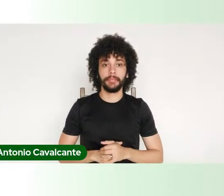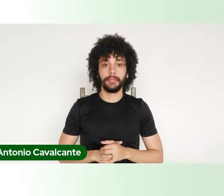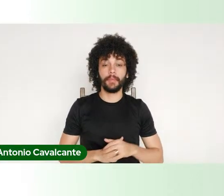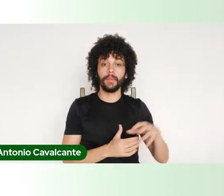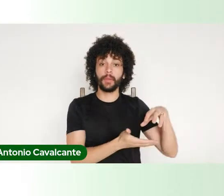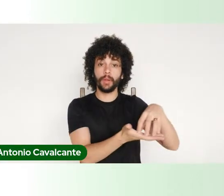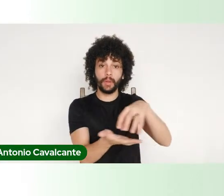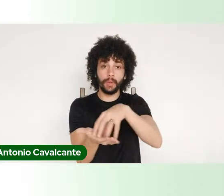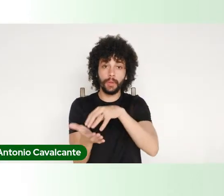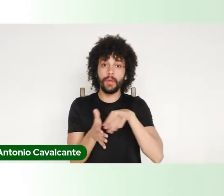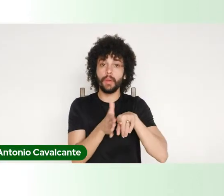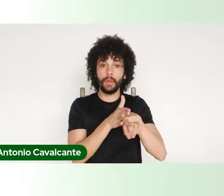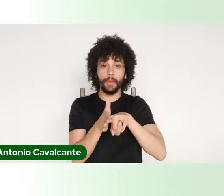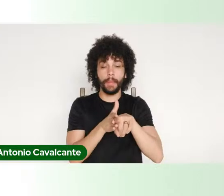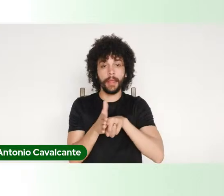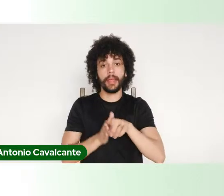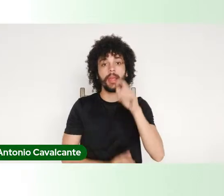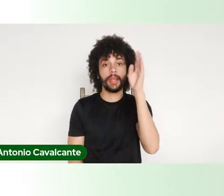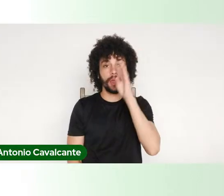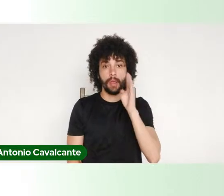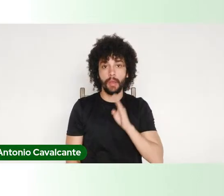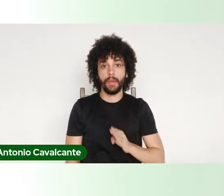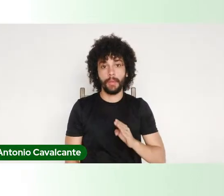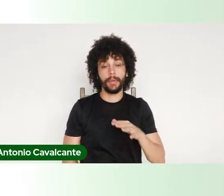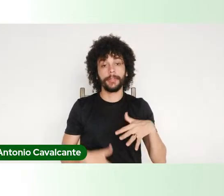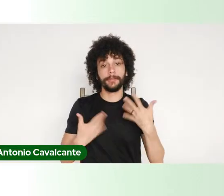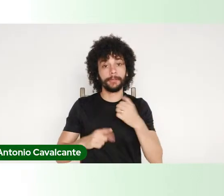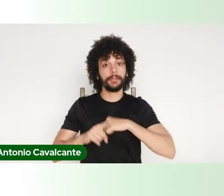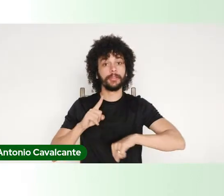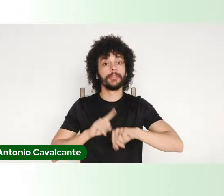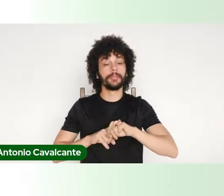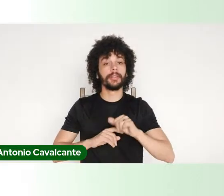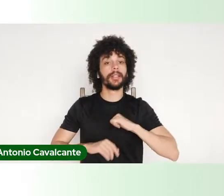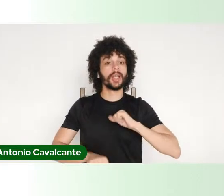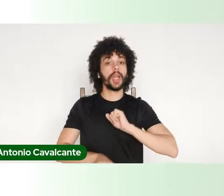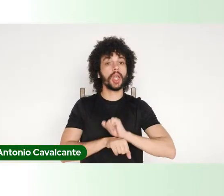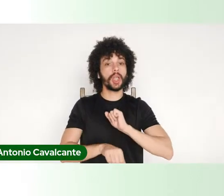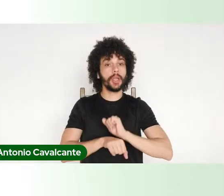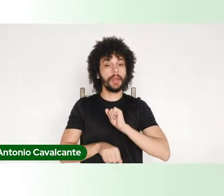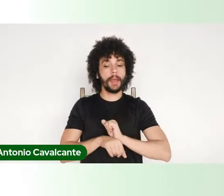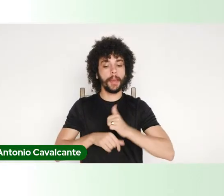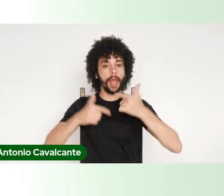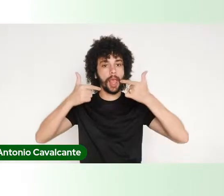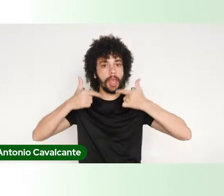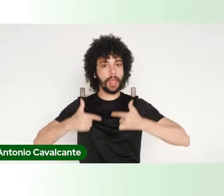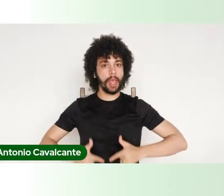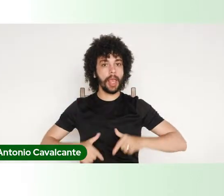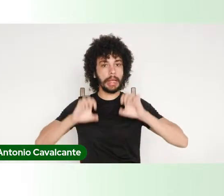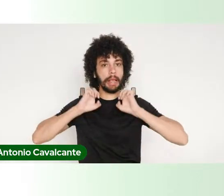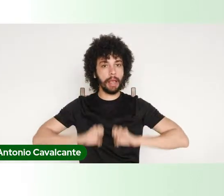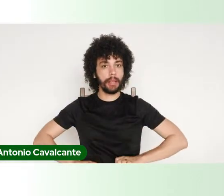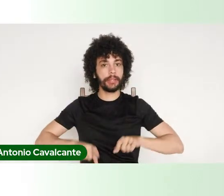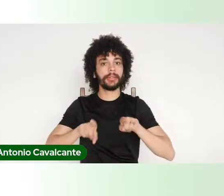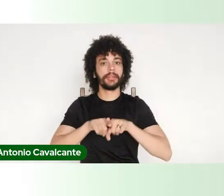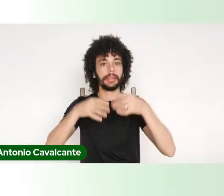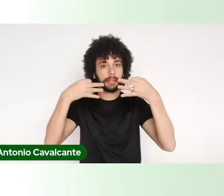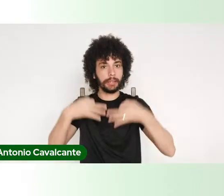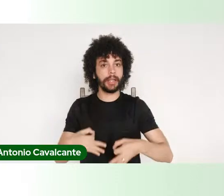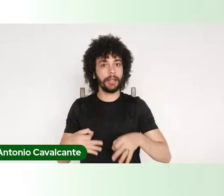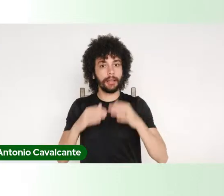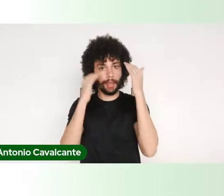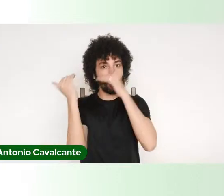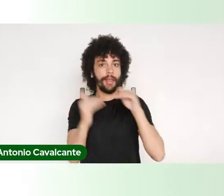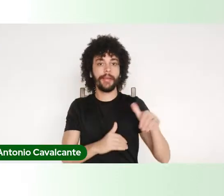de pesquisas brasileiras. E a nossa sociedade esperou uma postura muito ética que foi correspondente